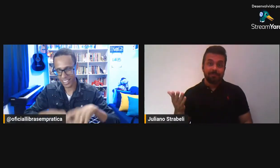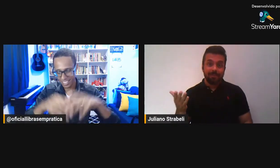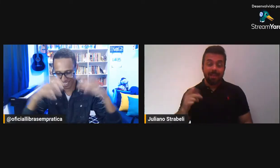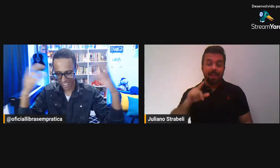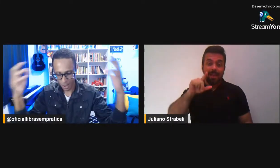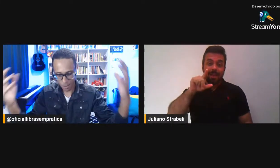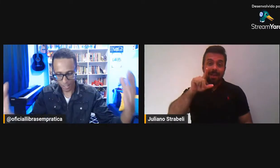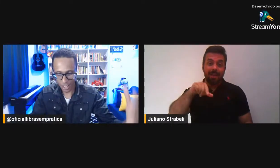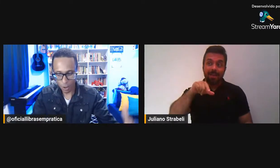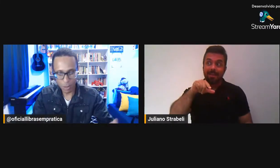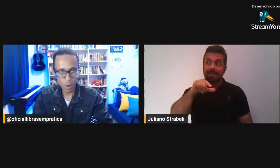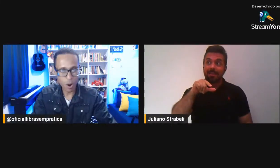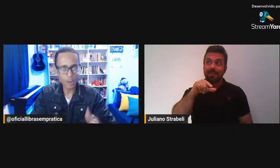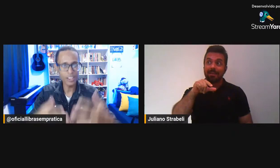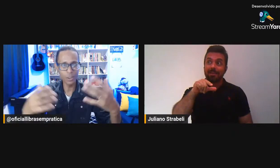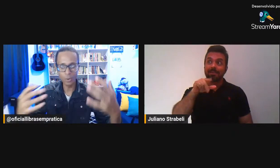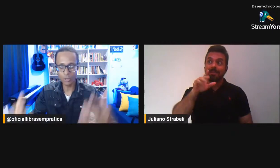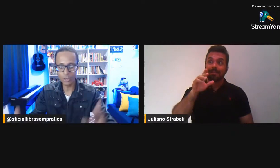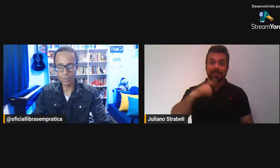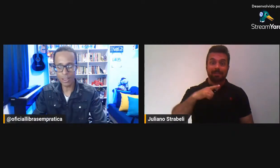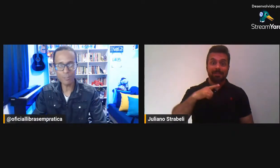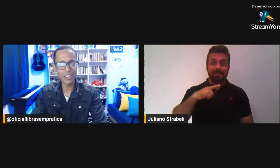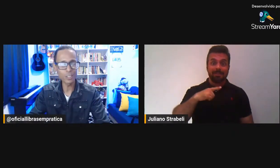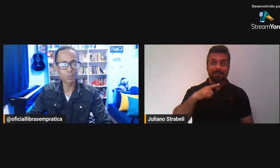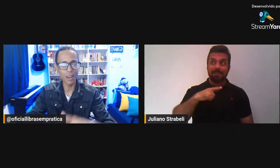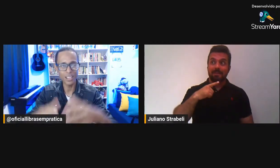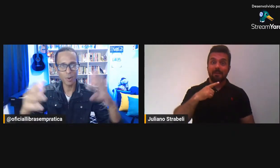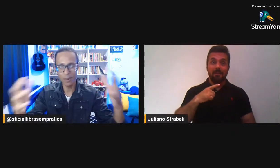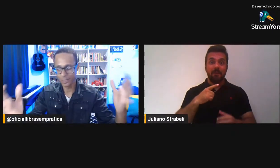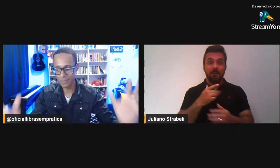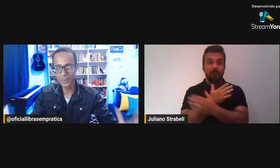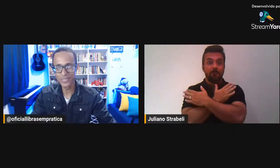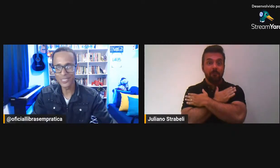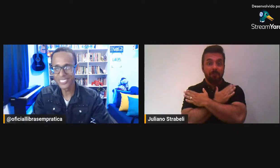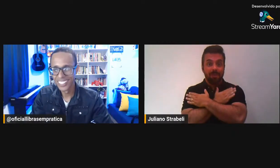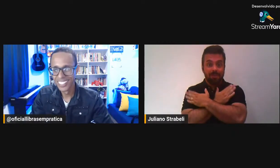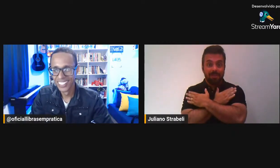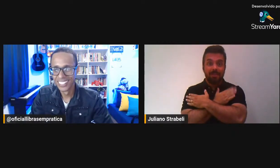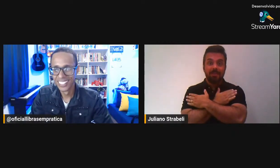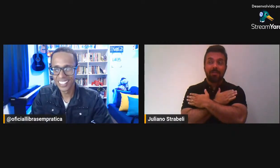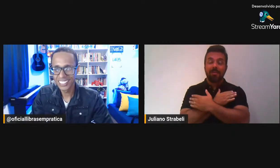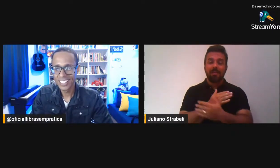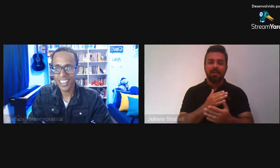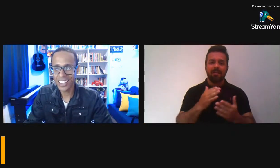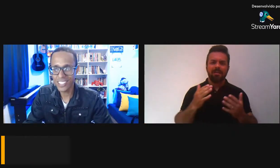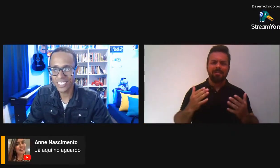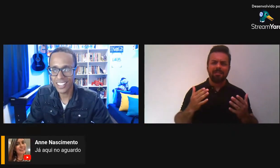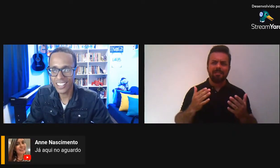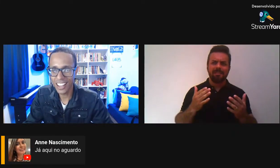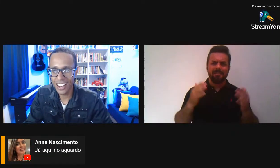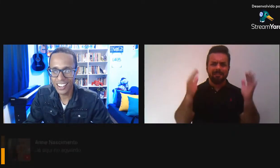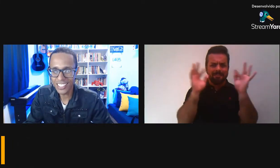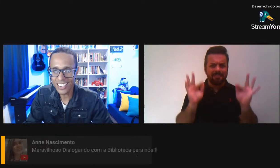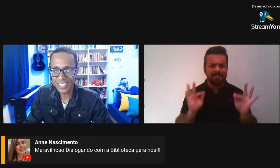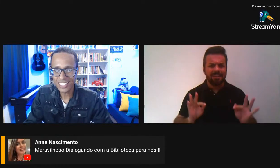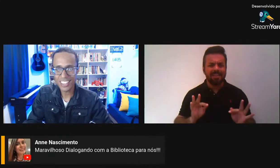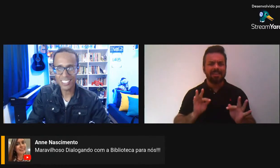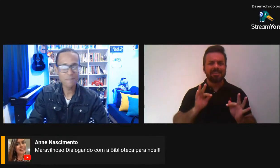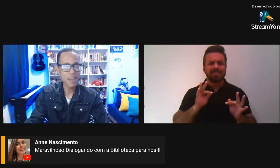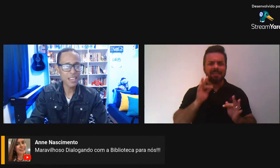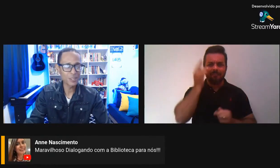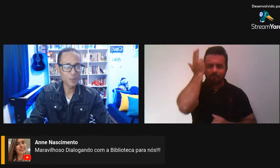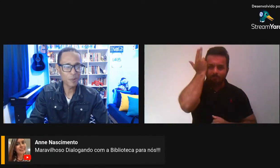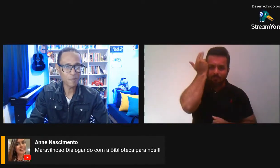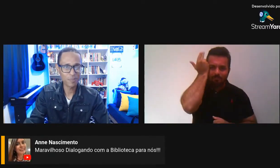né? Para quem comemora, Tem o costume aí, Feliz Páscoa para todo mundo. Quem que já está aqui? A Anne